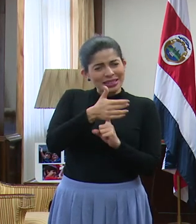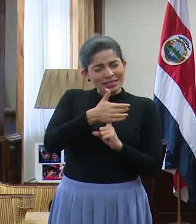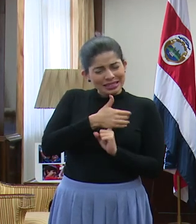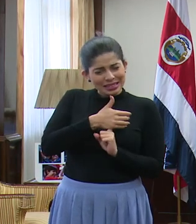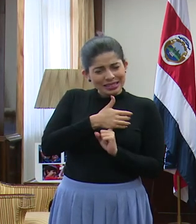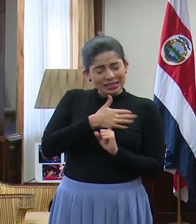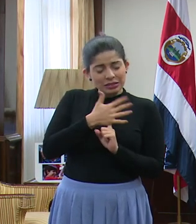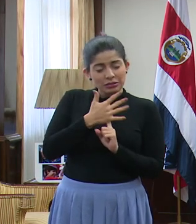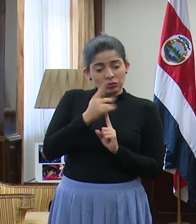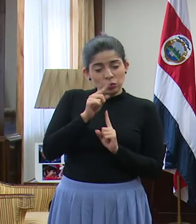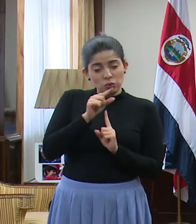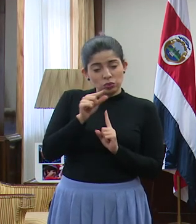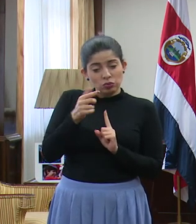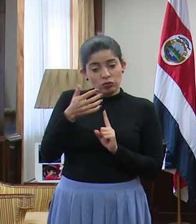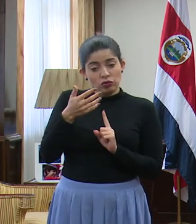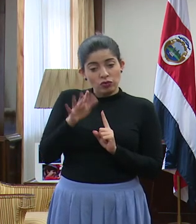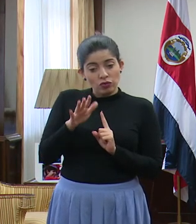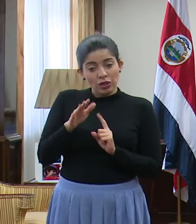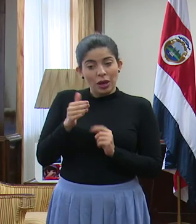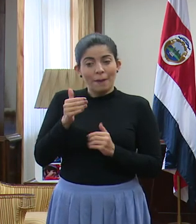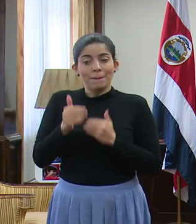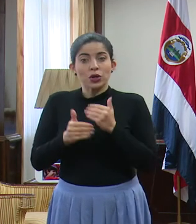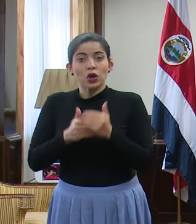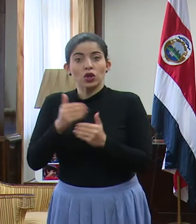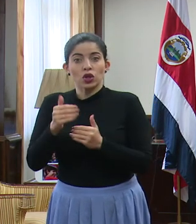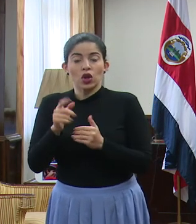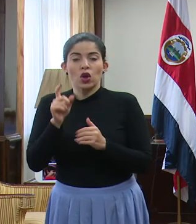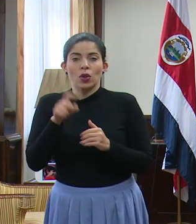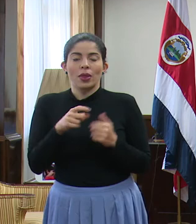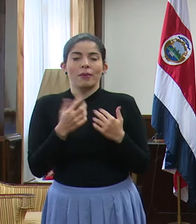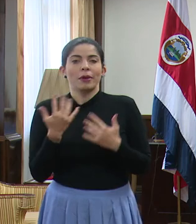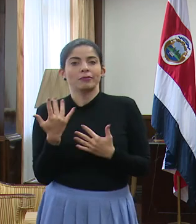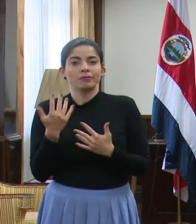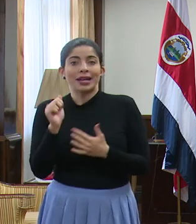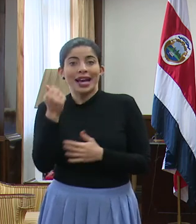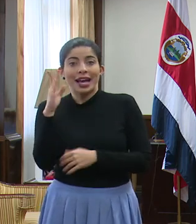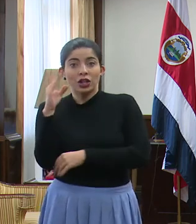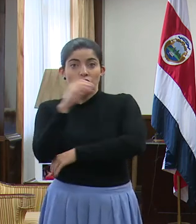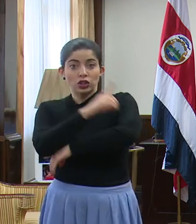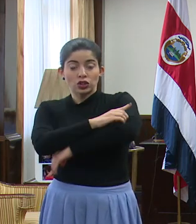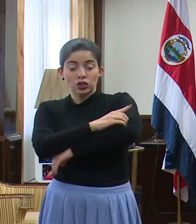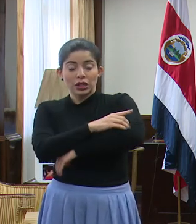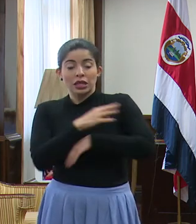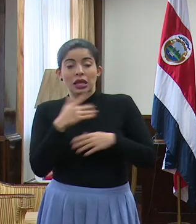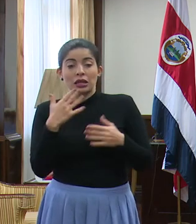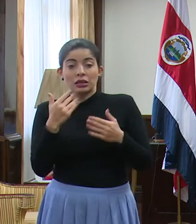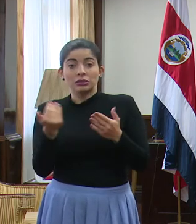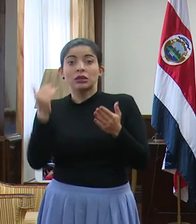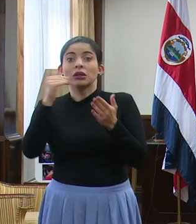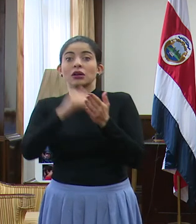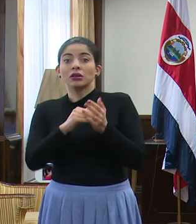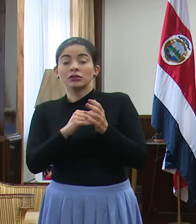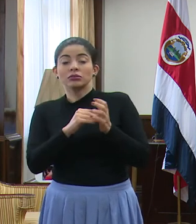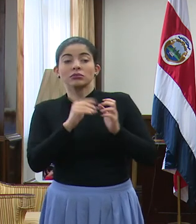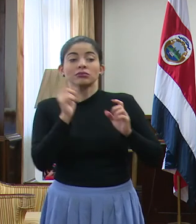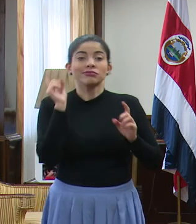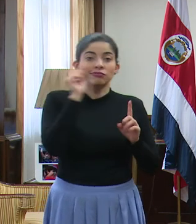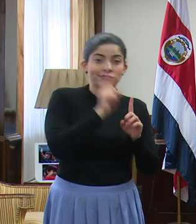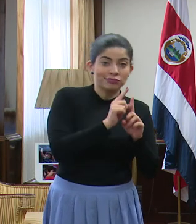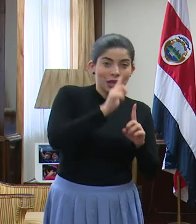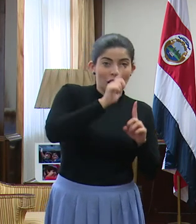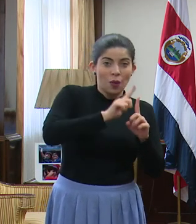y después de eso, por razones de protocolo, tenemos que esperar 14 días para hacerle los test que